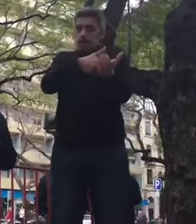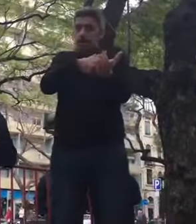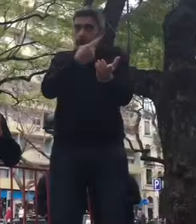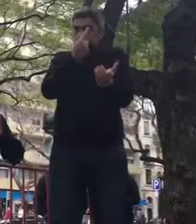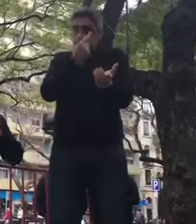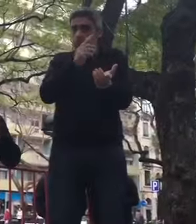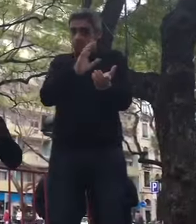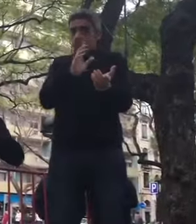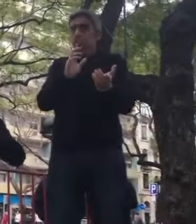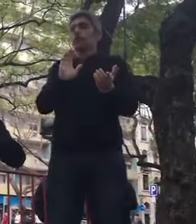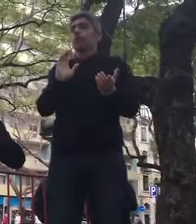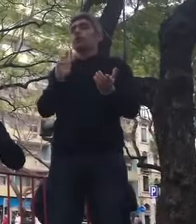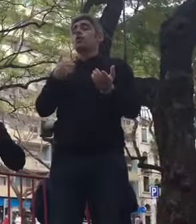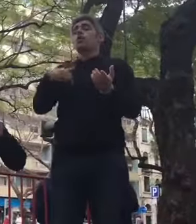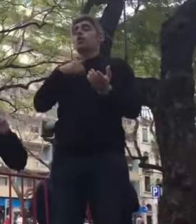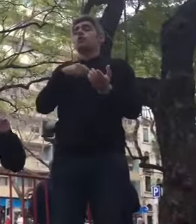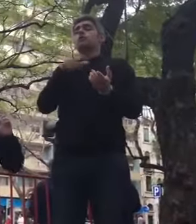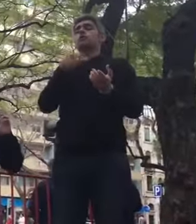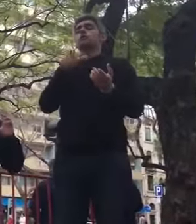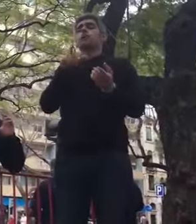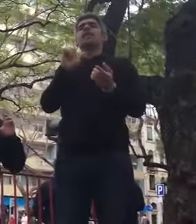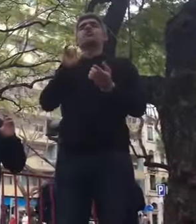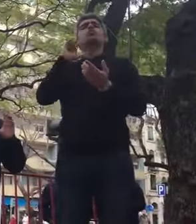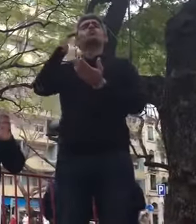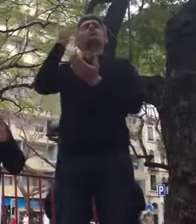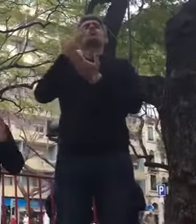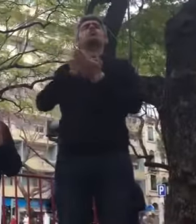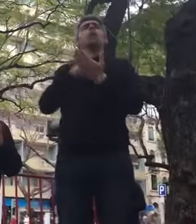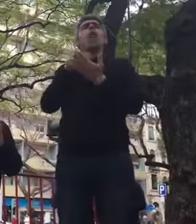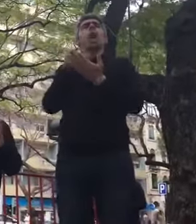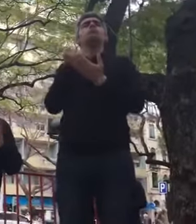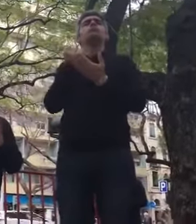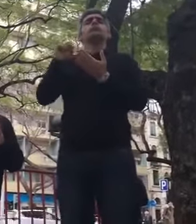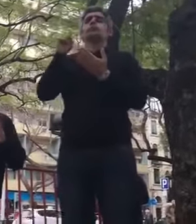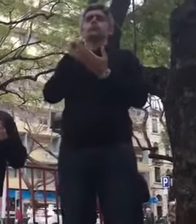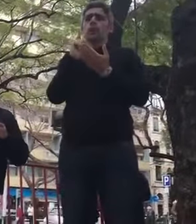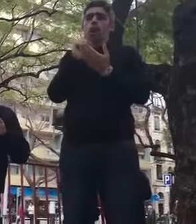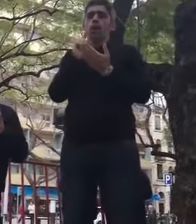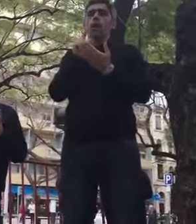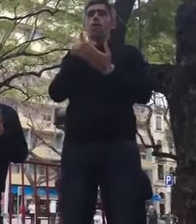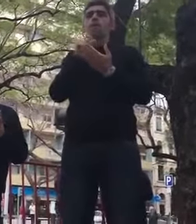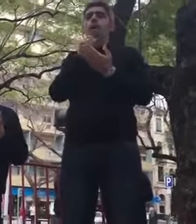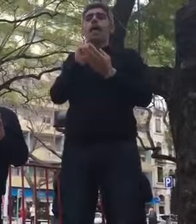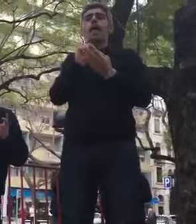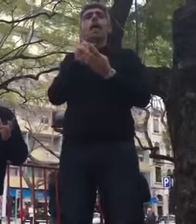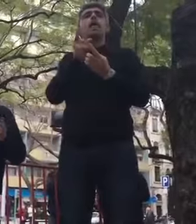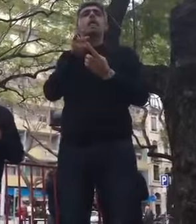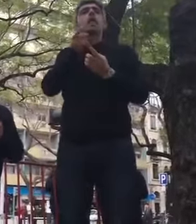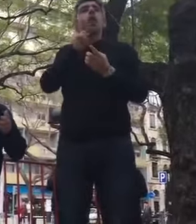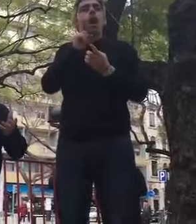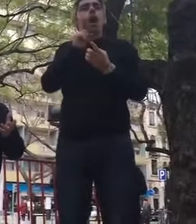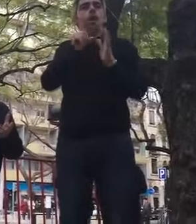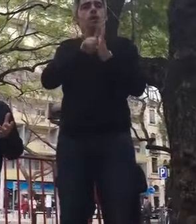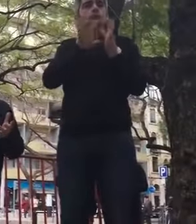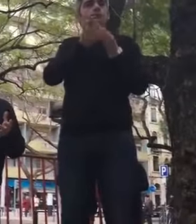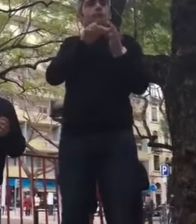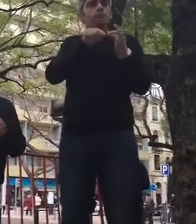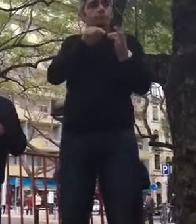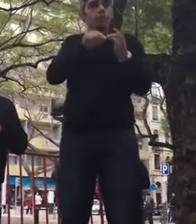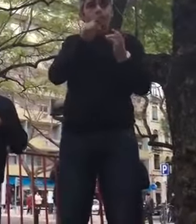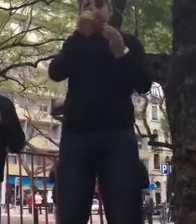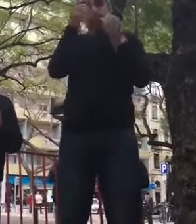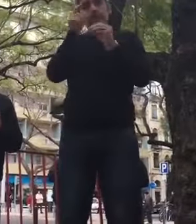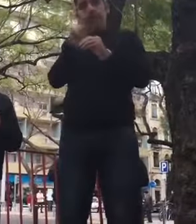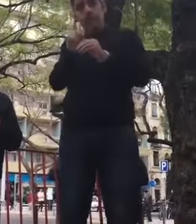nós não estamos perante um aspecto inconstitucional. Pode ser, é uma questão ilegal, se for esse, pois o parecer.